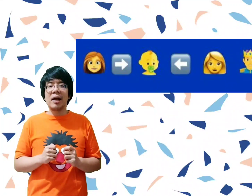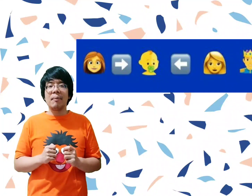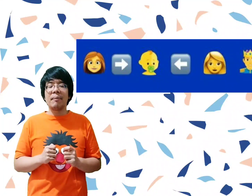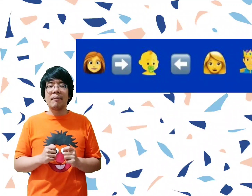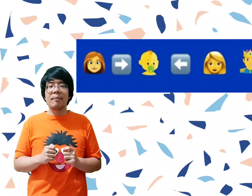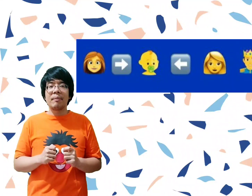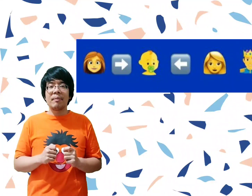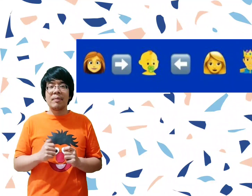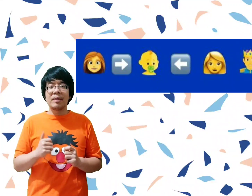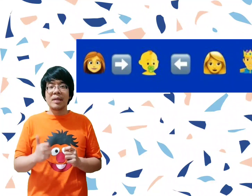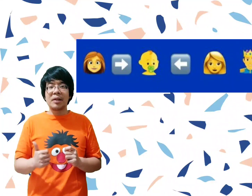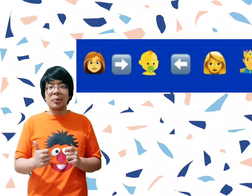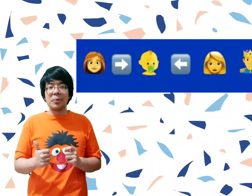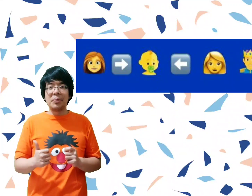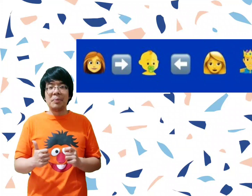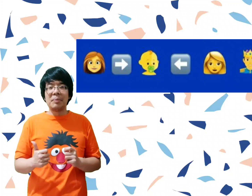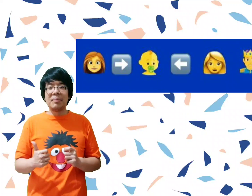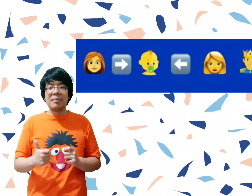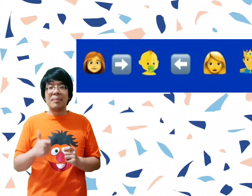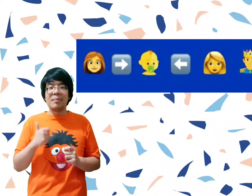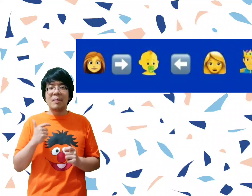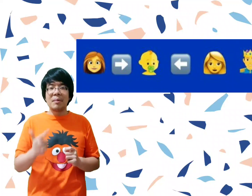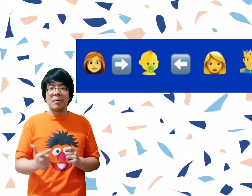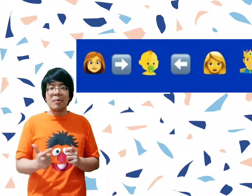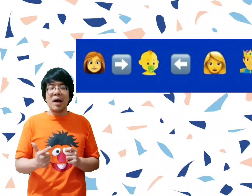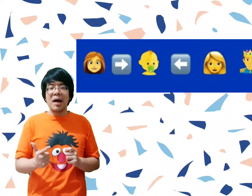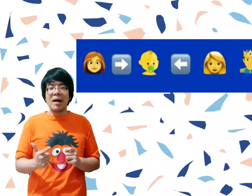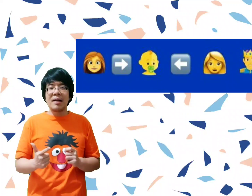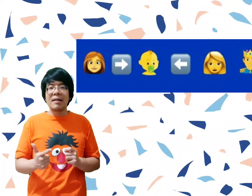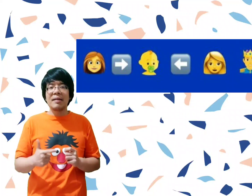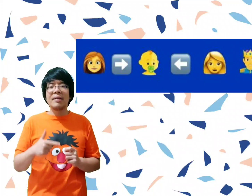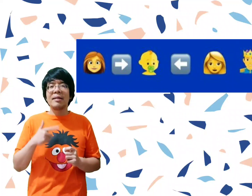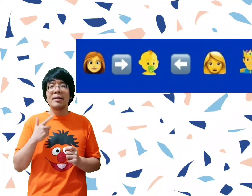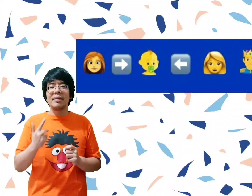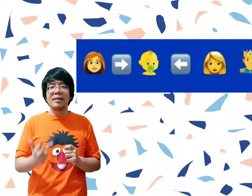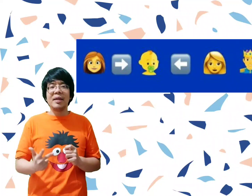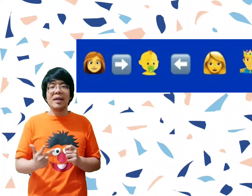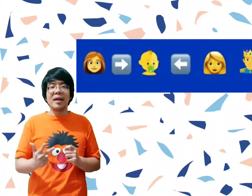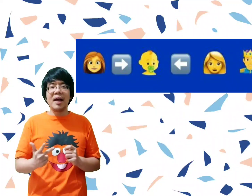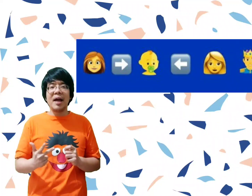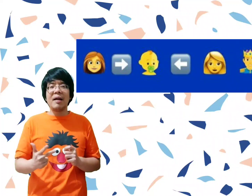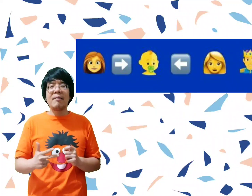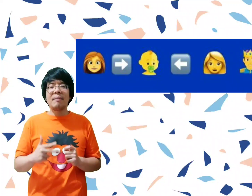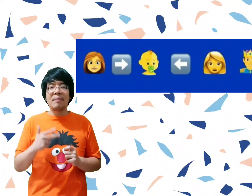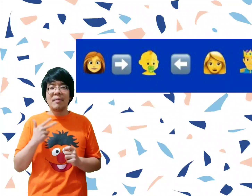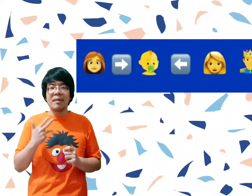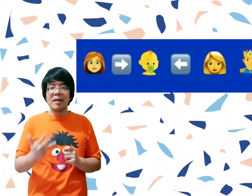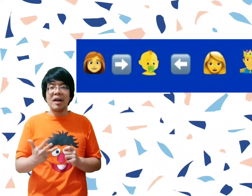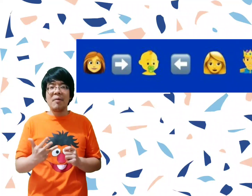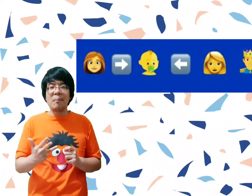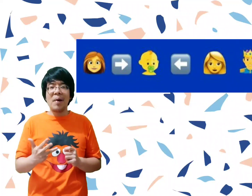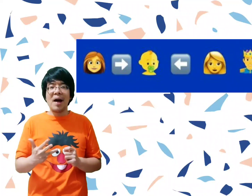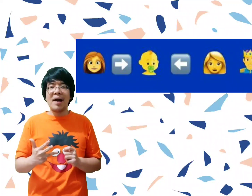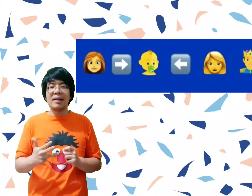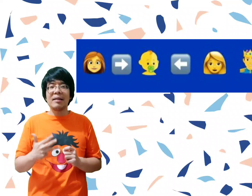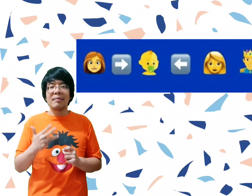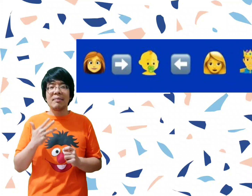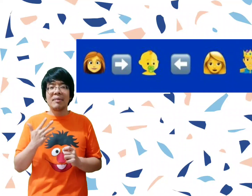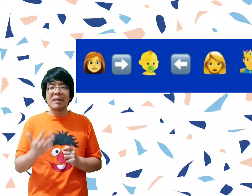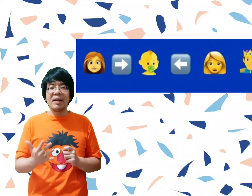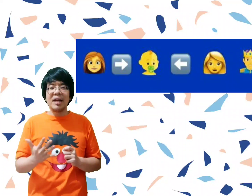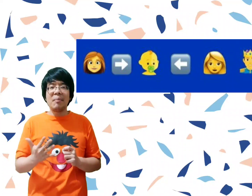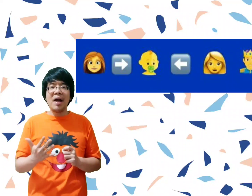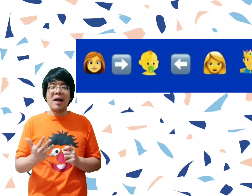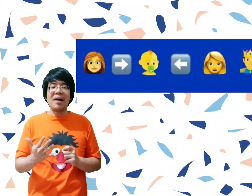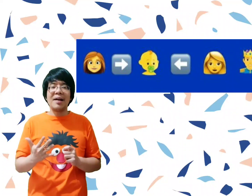ini di Alkitab. Satu, dua, tiga, empat,